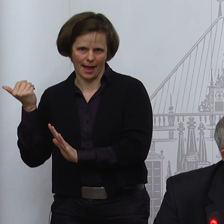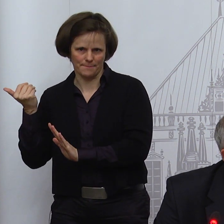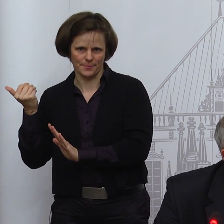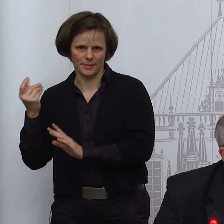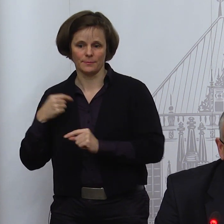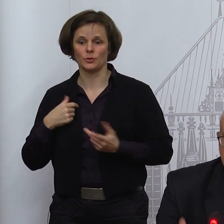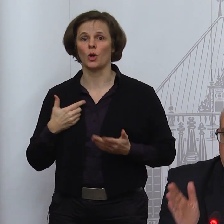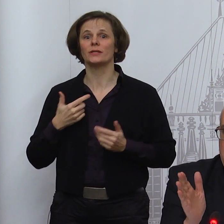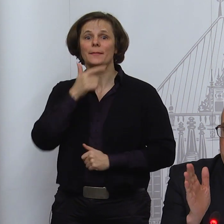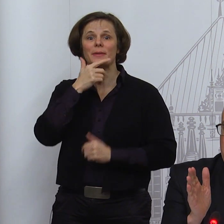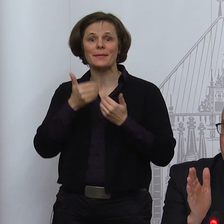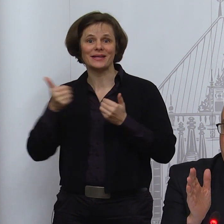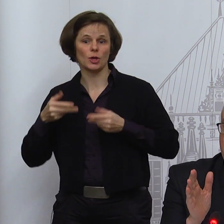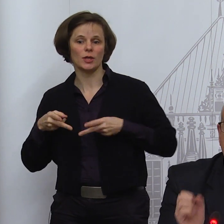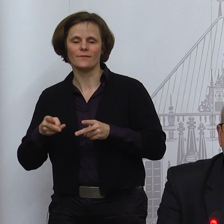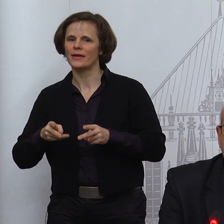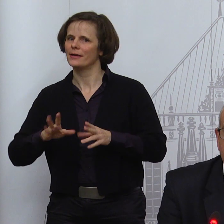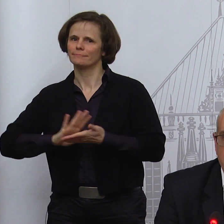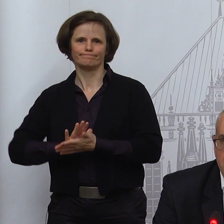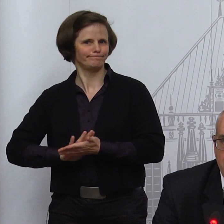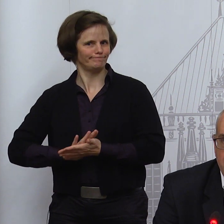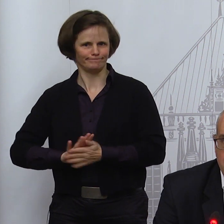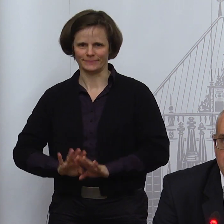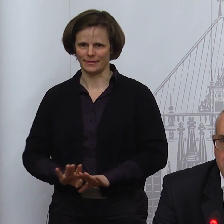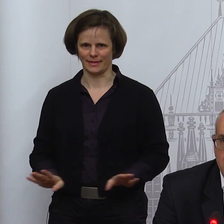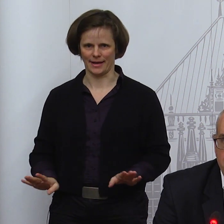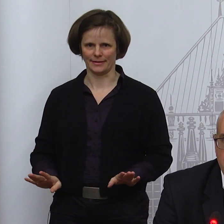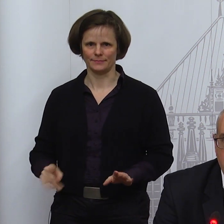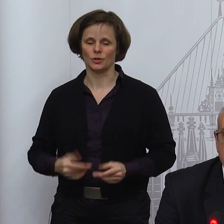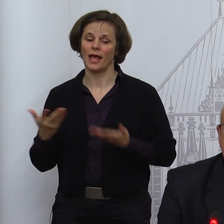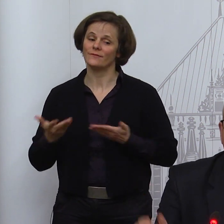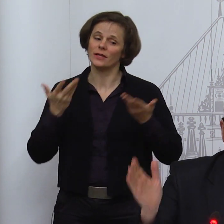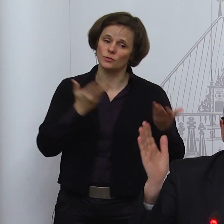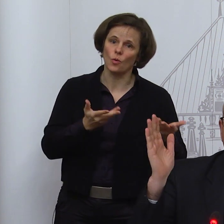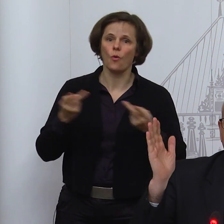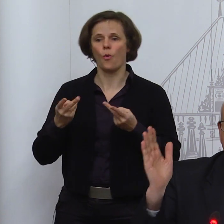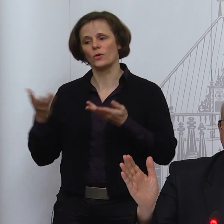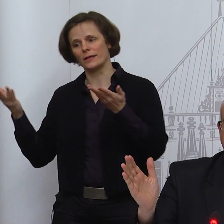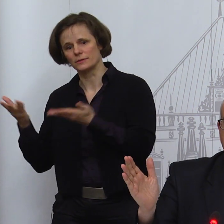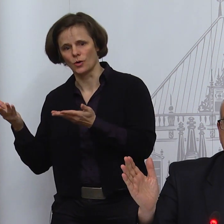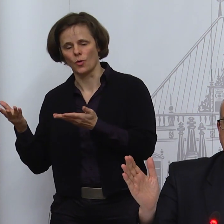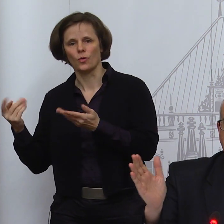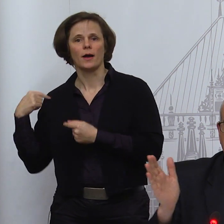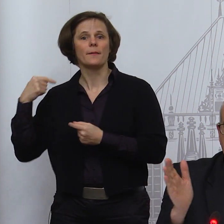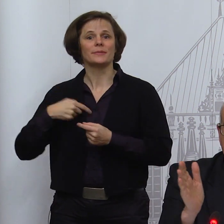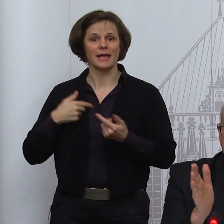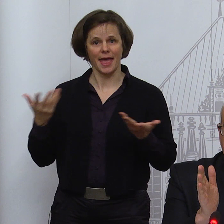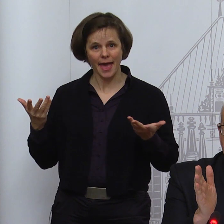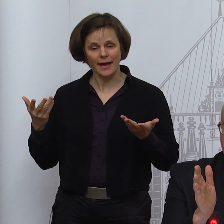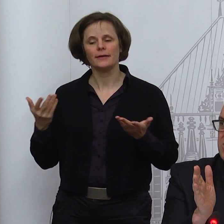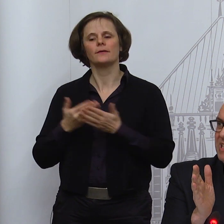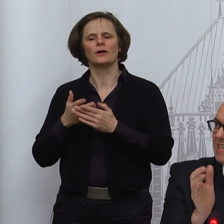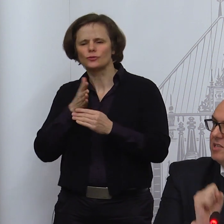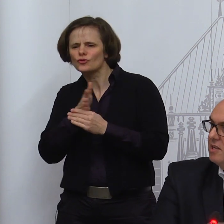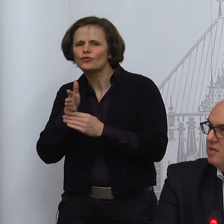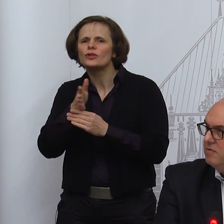Prinzip jedes Land in dem definierten Korridor seinen Weg geht. Aber bisher war der Korridor so. Und jetzt haben wir gesagt,